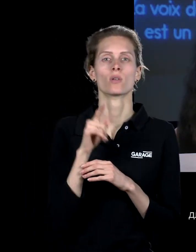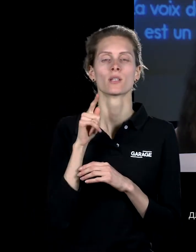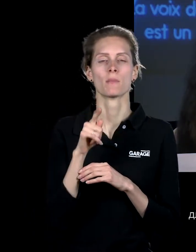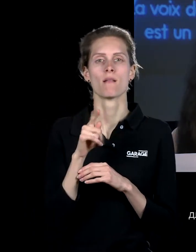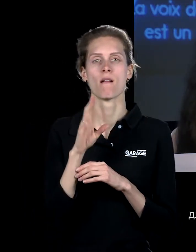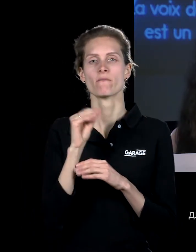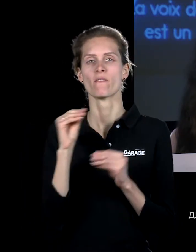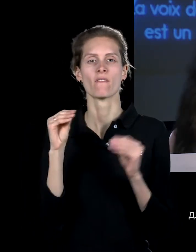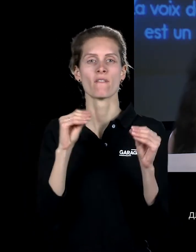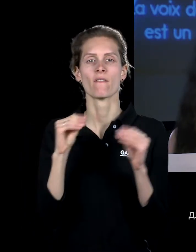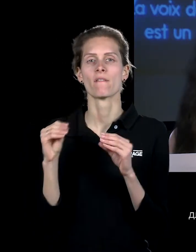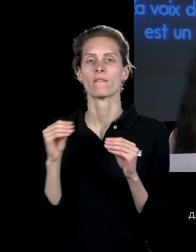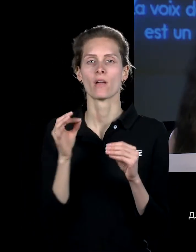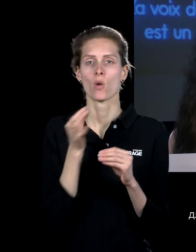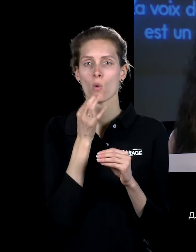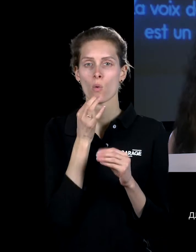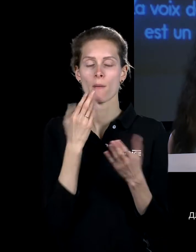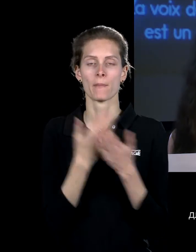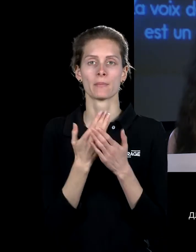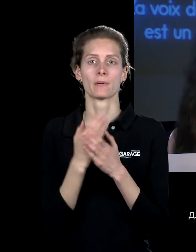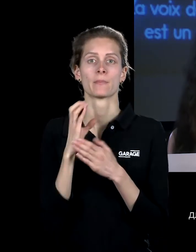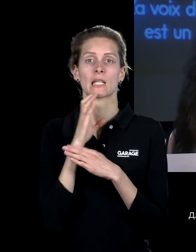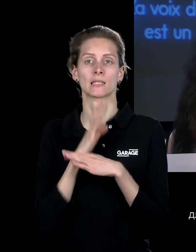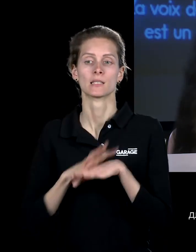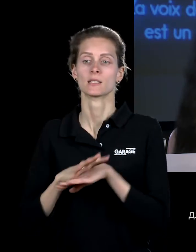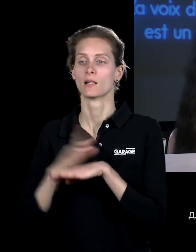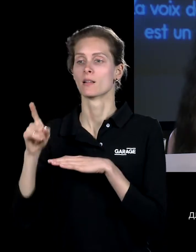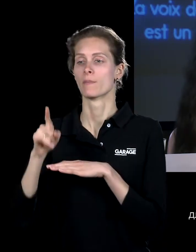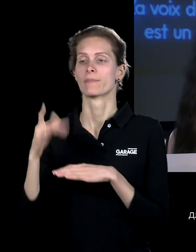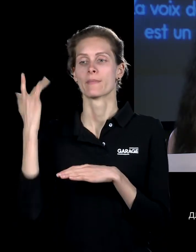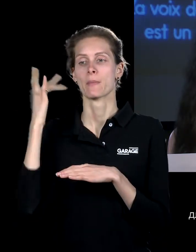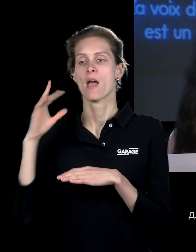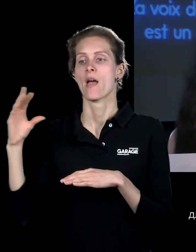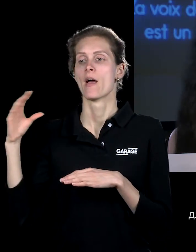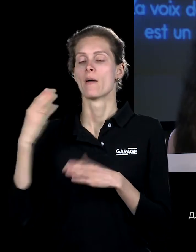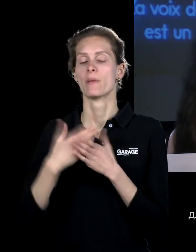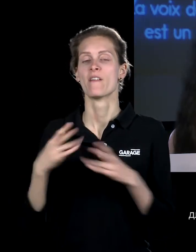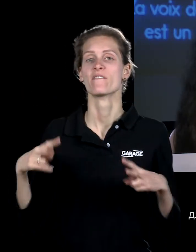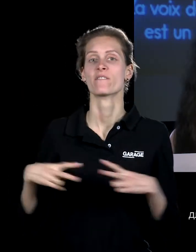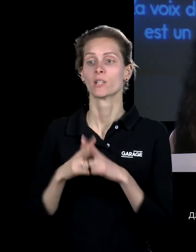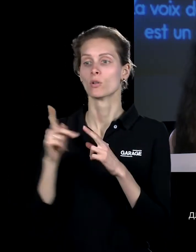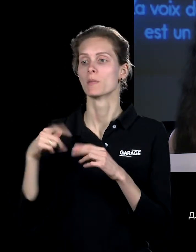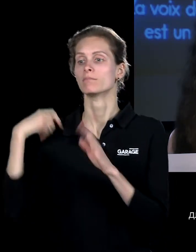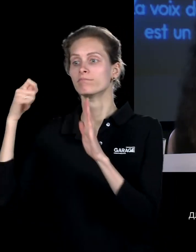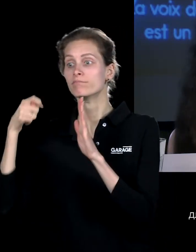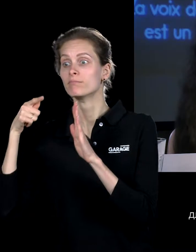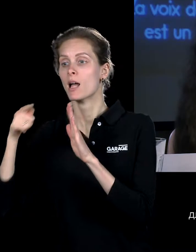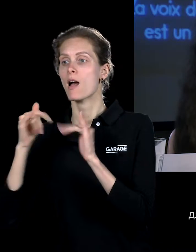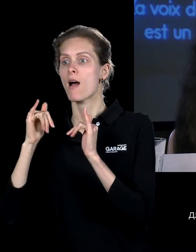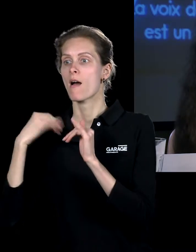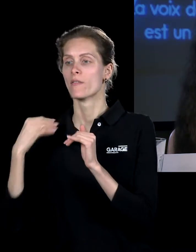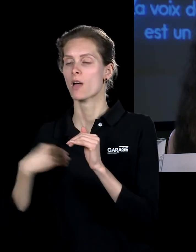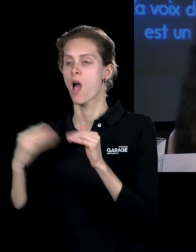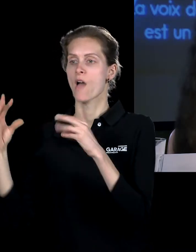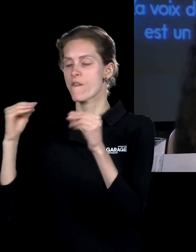кастинг. Для одной страны снимают с актерами, которые говорят о Франции, с французскими актерами, для Германии с немецкими